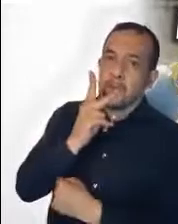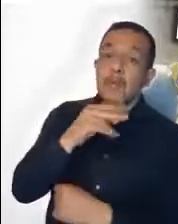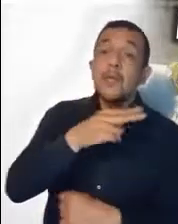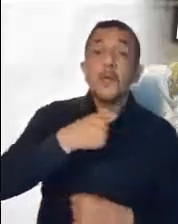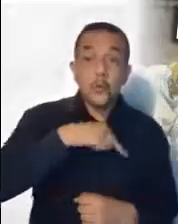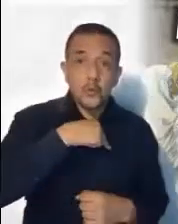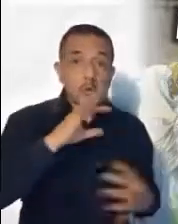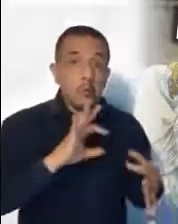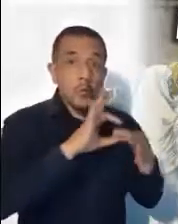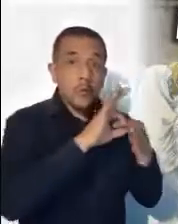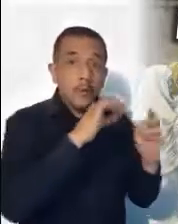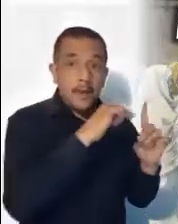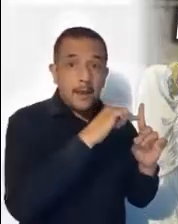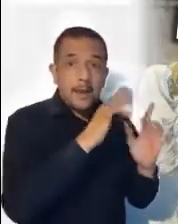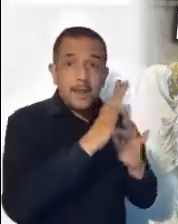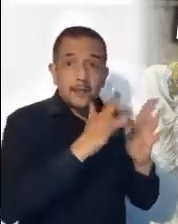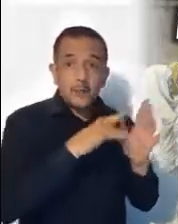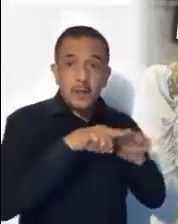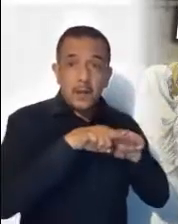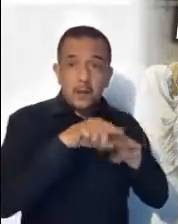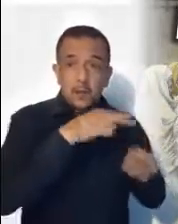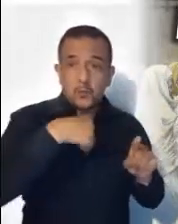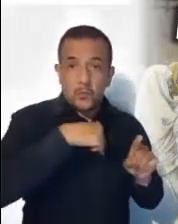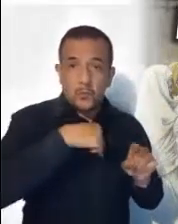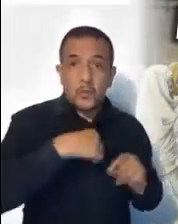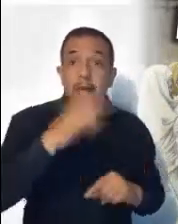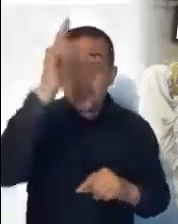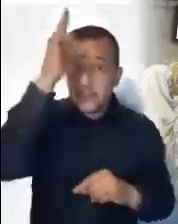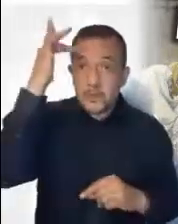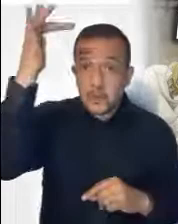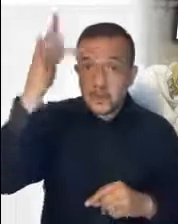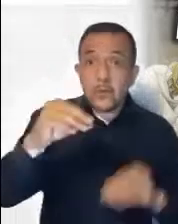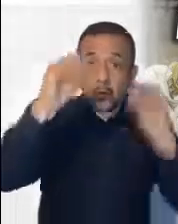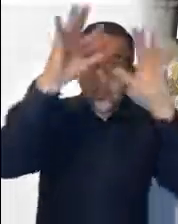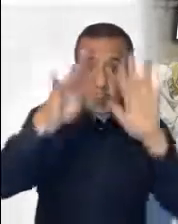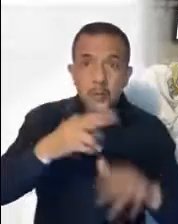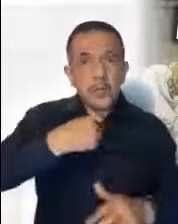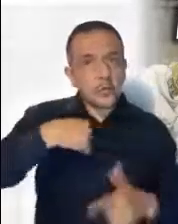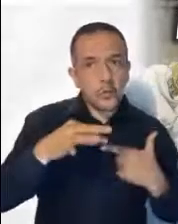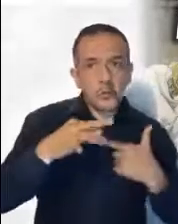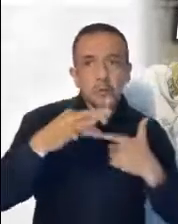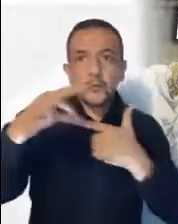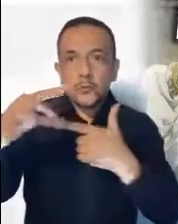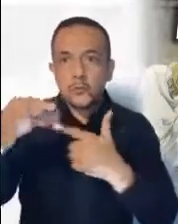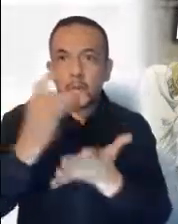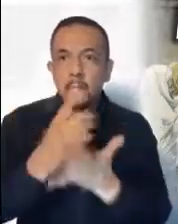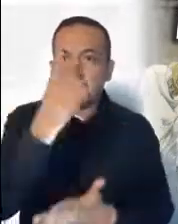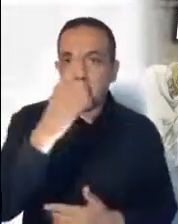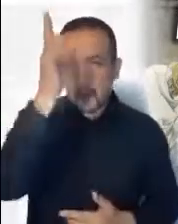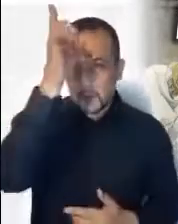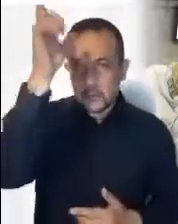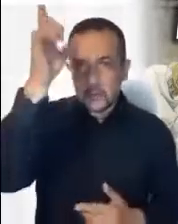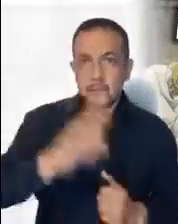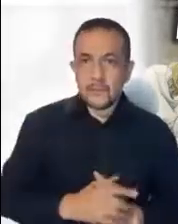unimos a Jesús, nuestro hermano, porque estamos guiados por un mismo espíritu. Las otras razones,